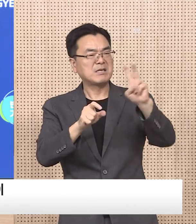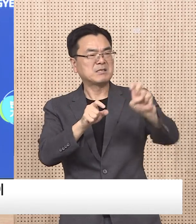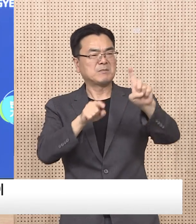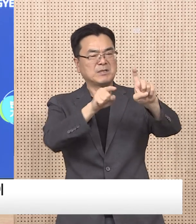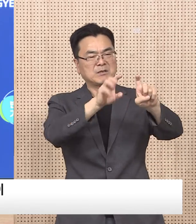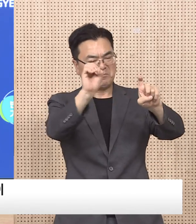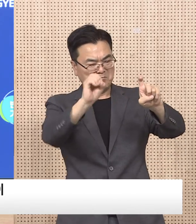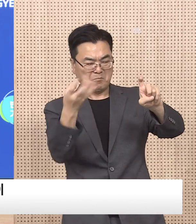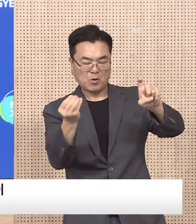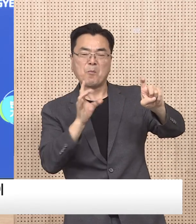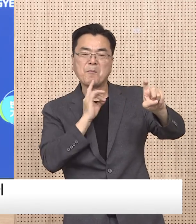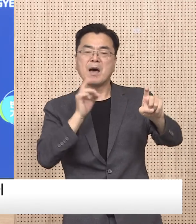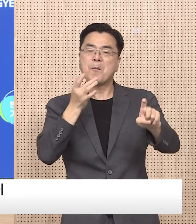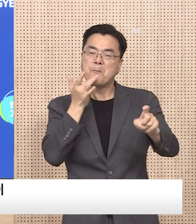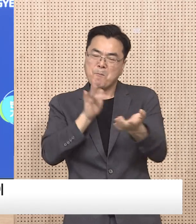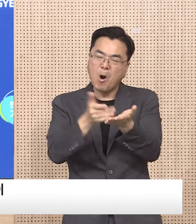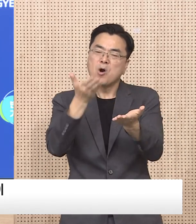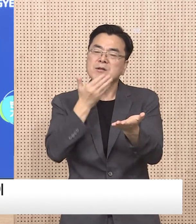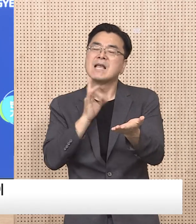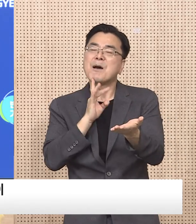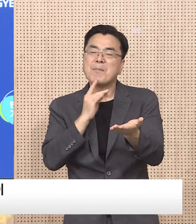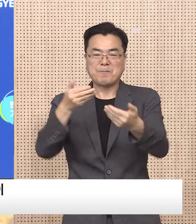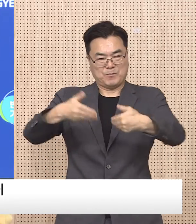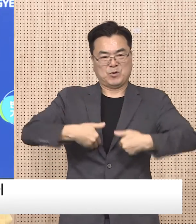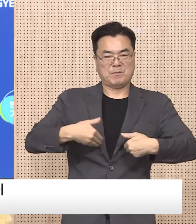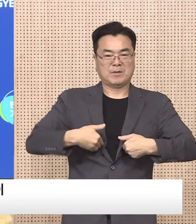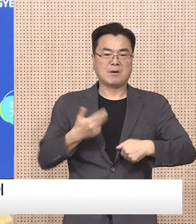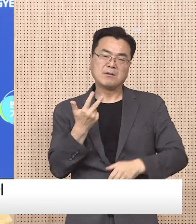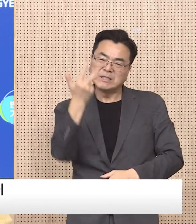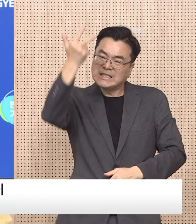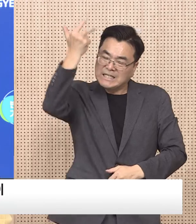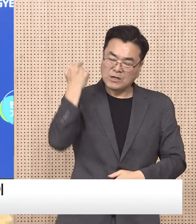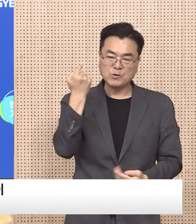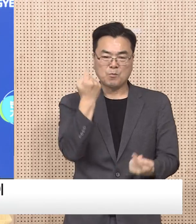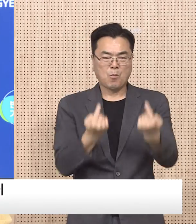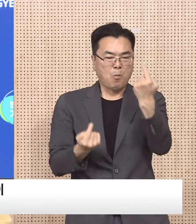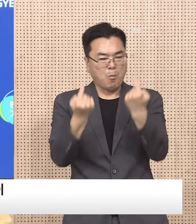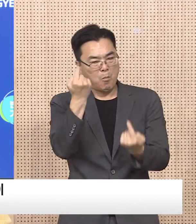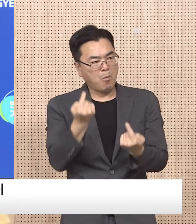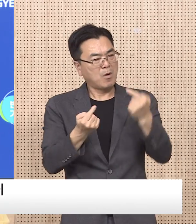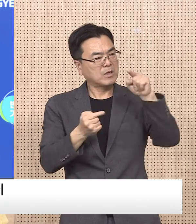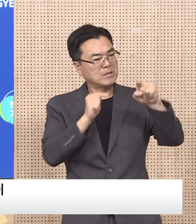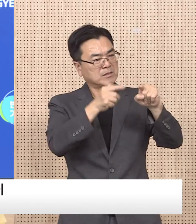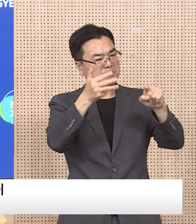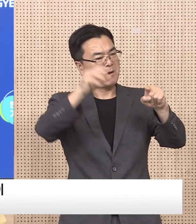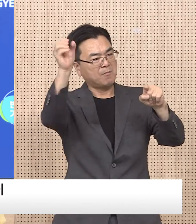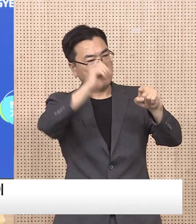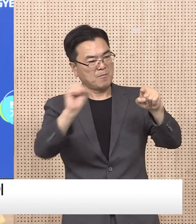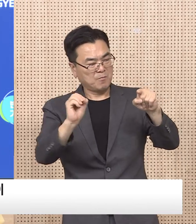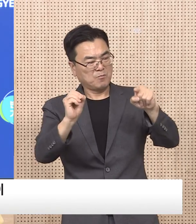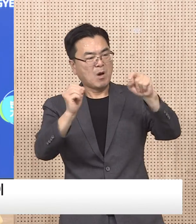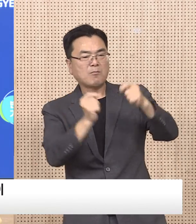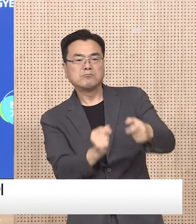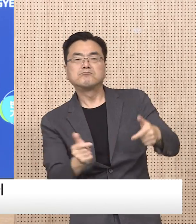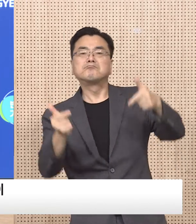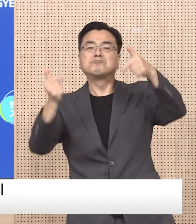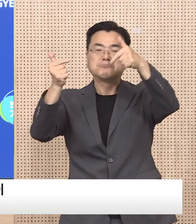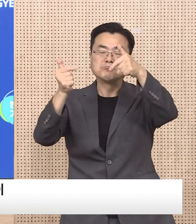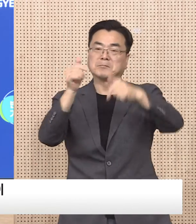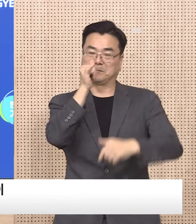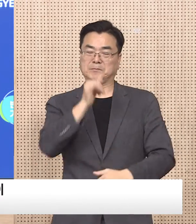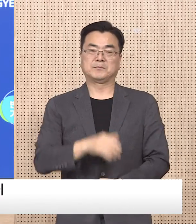%입니다. 이는 전주 20.8%에 대비해서 1.3%포인트 상승한 수치입니다.